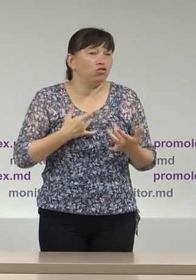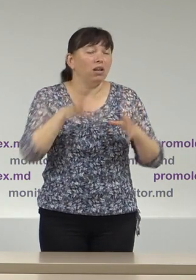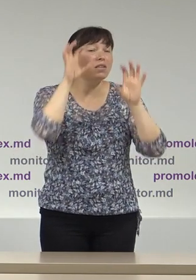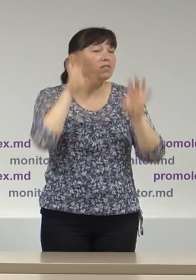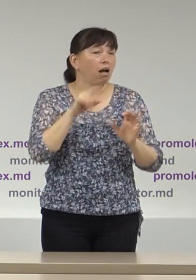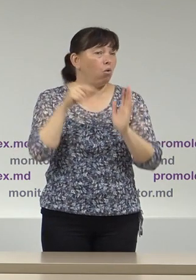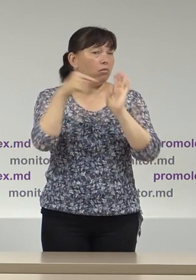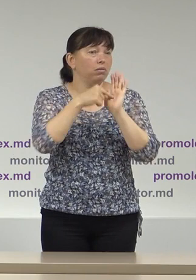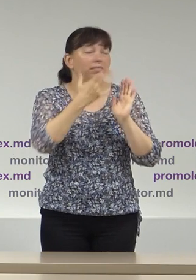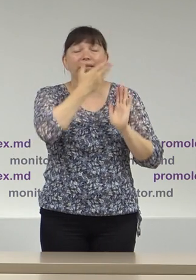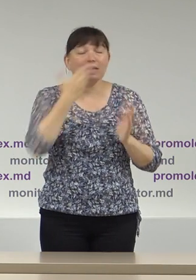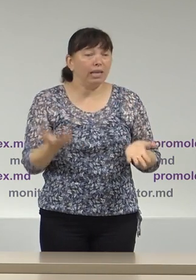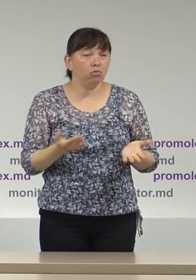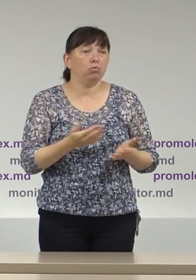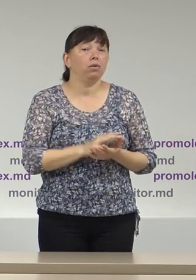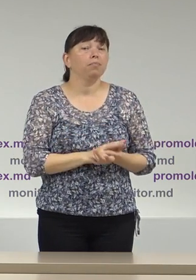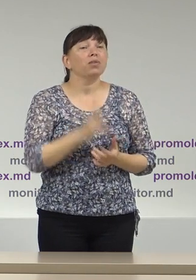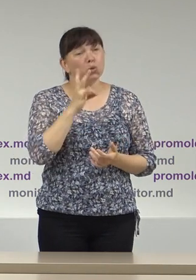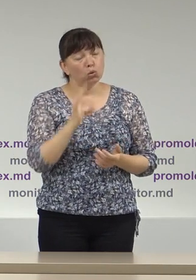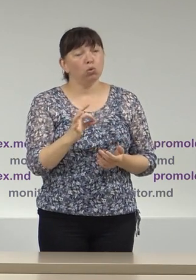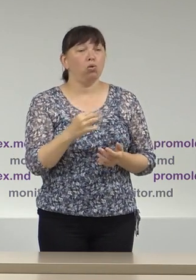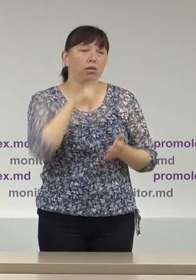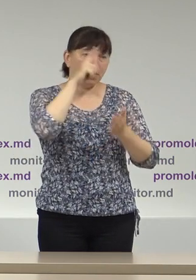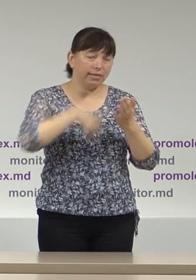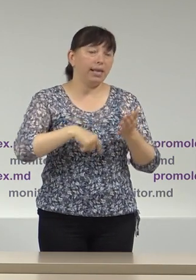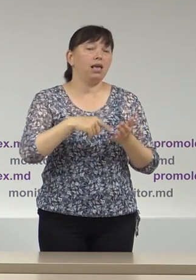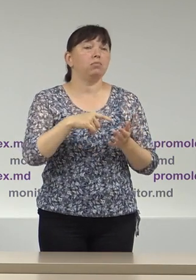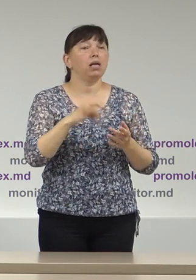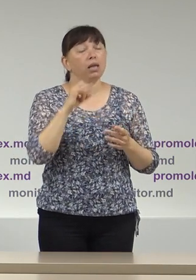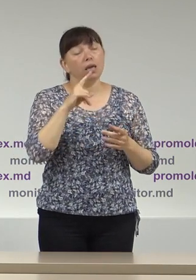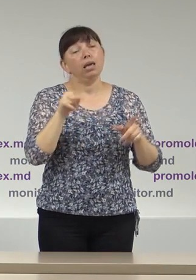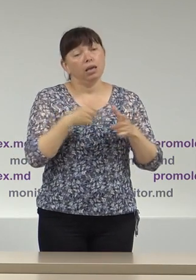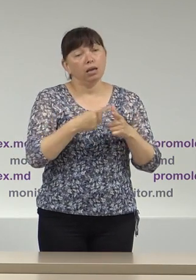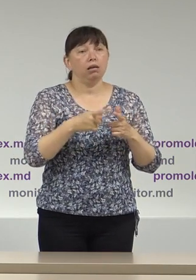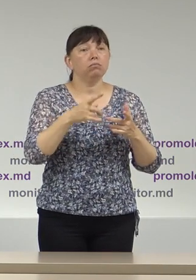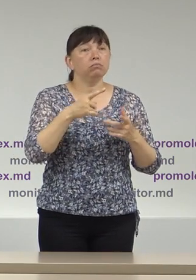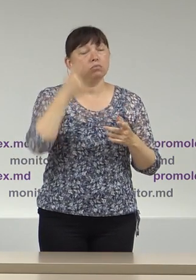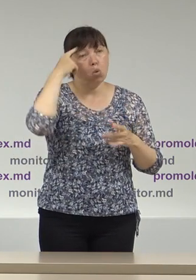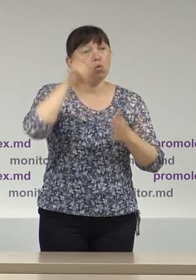cadrul legal dar sperăm sau contăm foarte mult pe